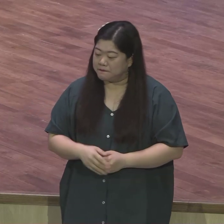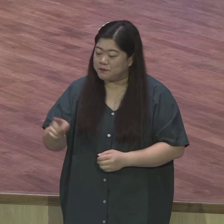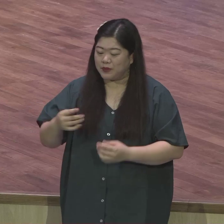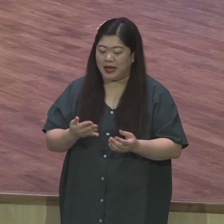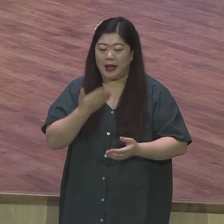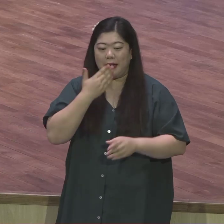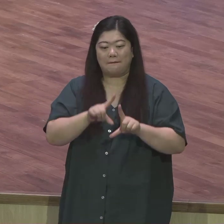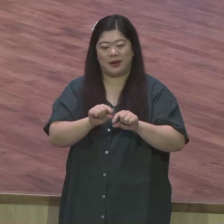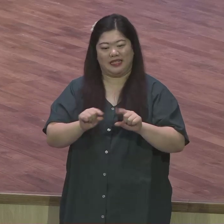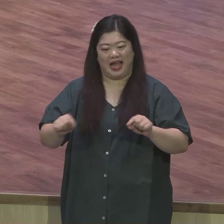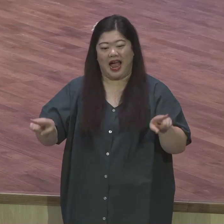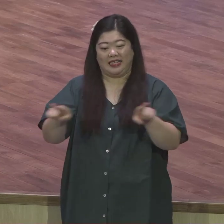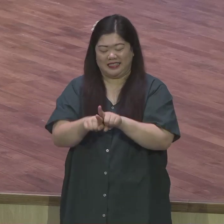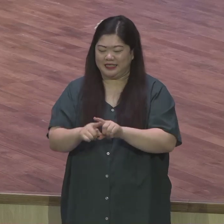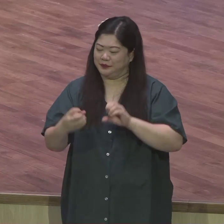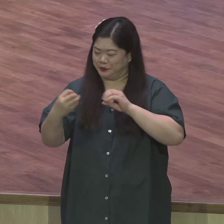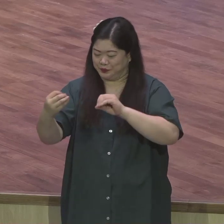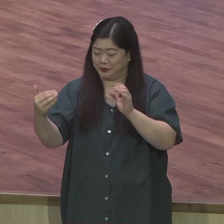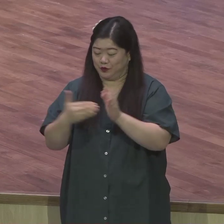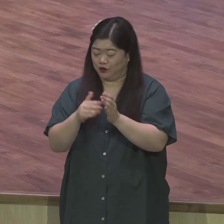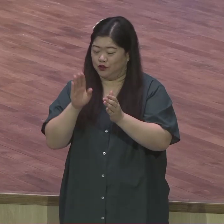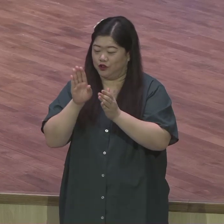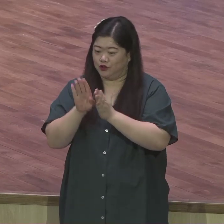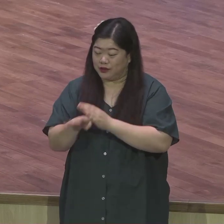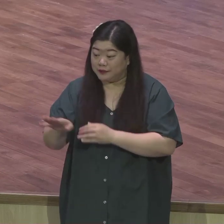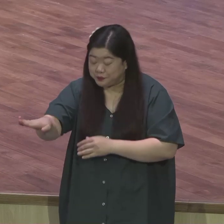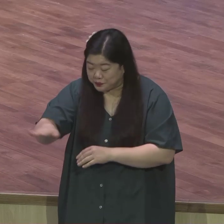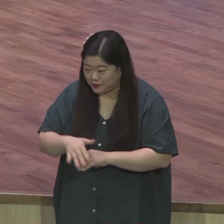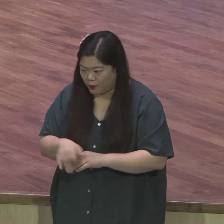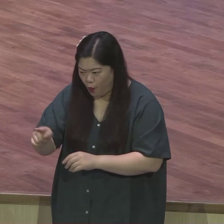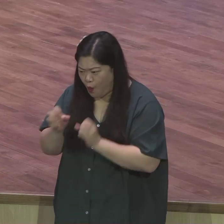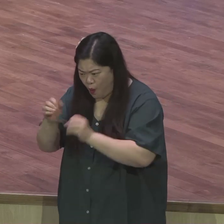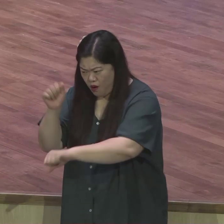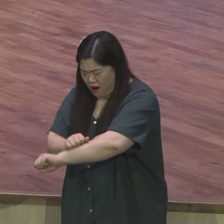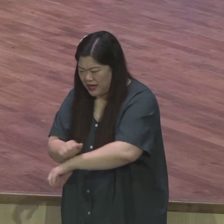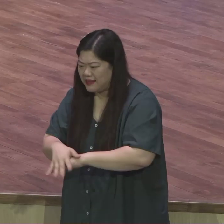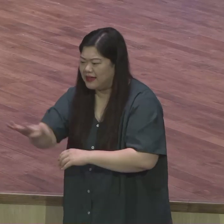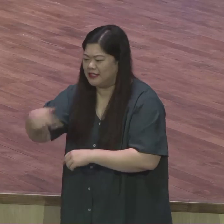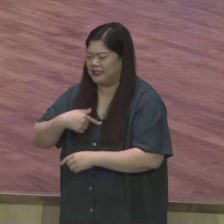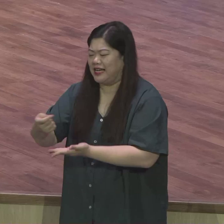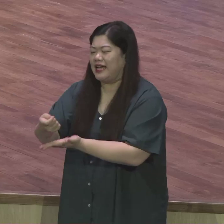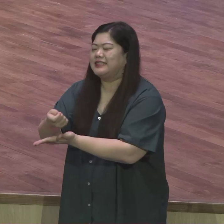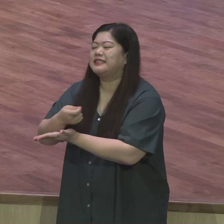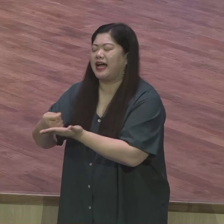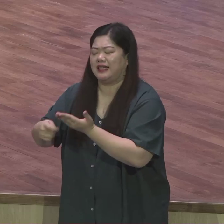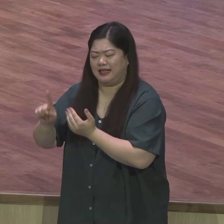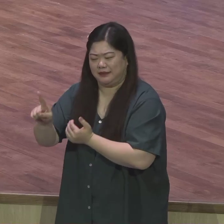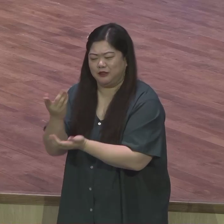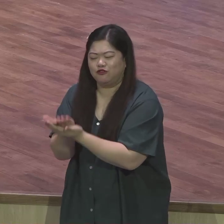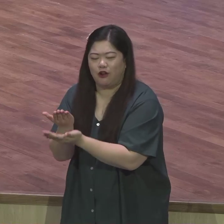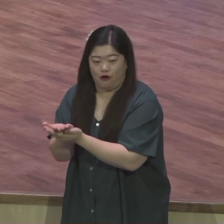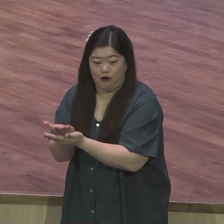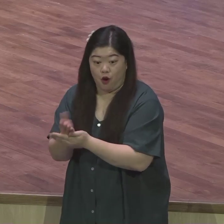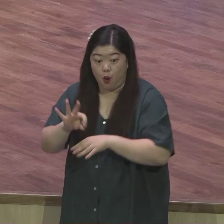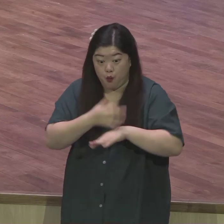부스에 친필 사인을 요청했어요 이때 이 윌리엄 부스가 이렇게